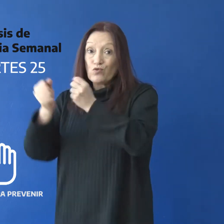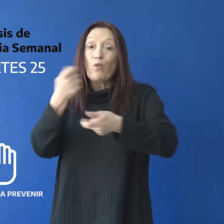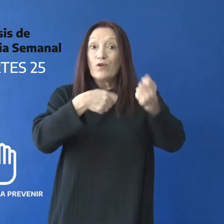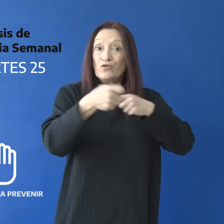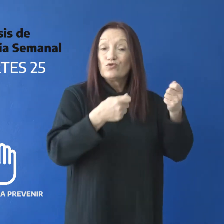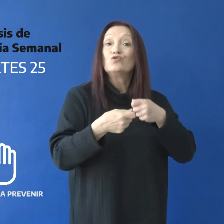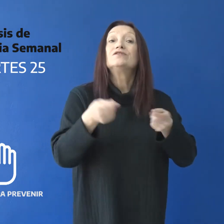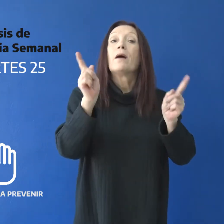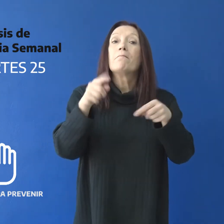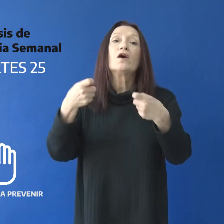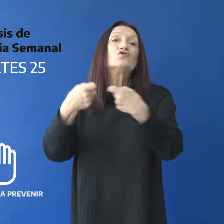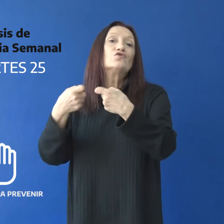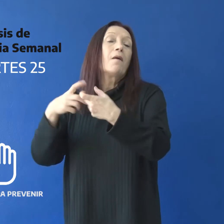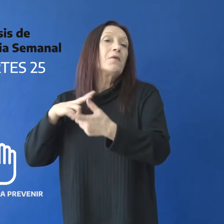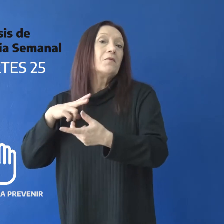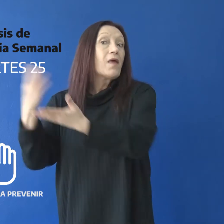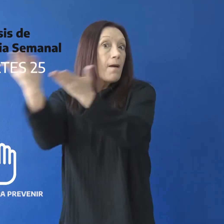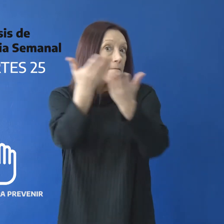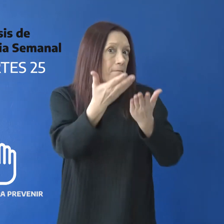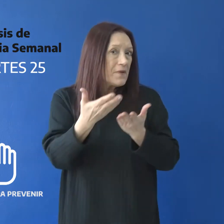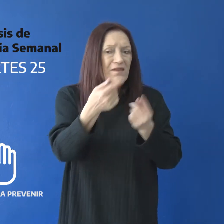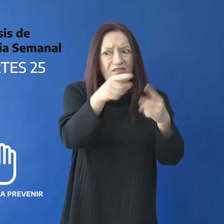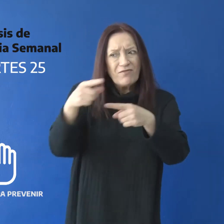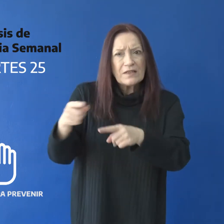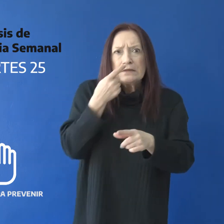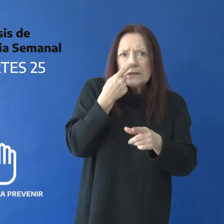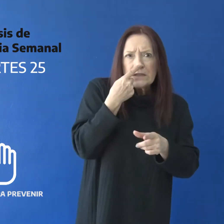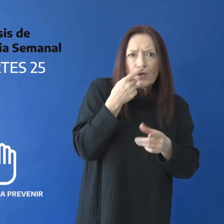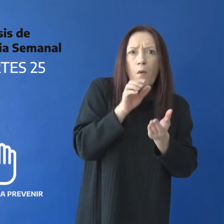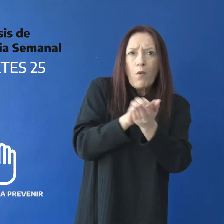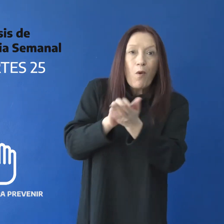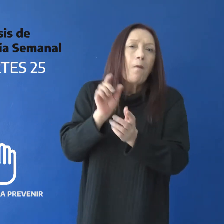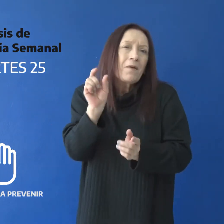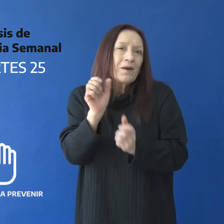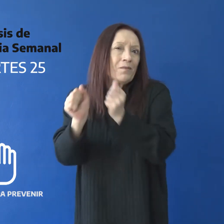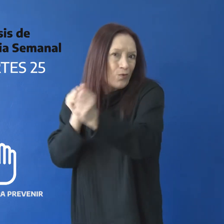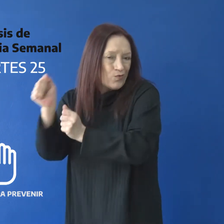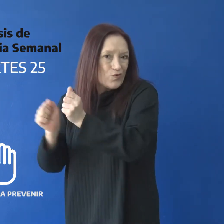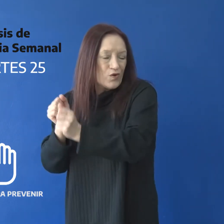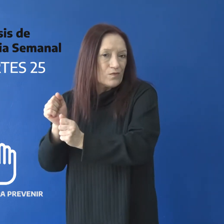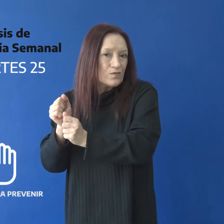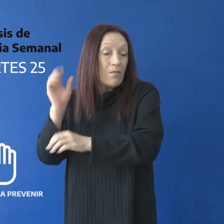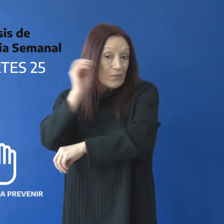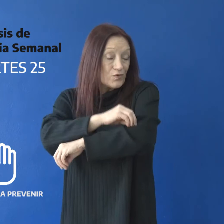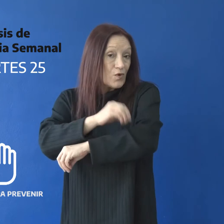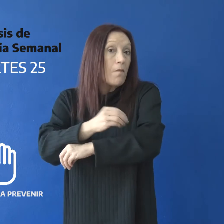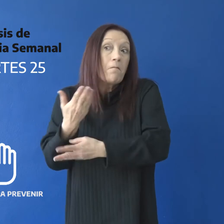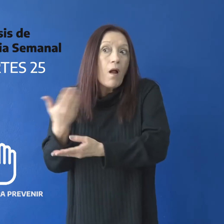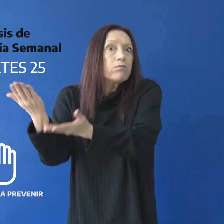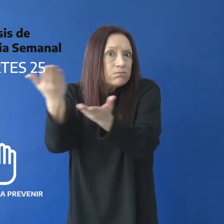Industria y Social App, en la que se invita a emprendedores y organizaciones de Santa Cruz con interés para